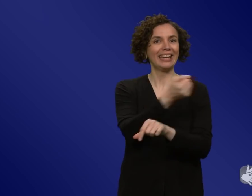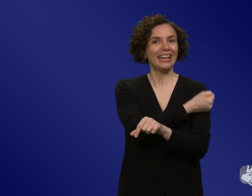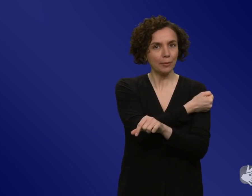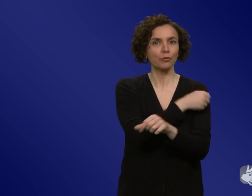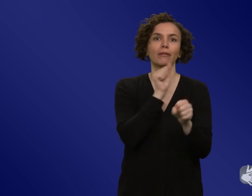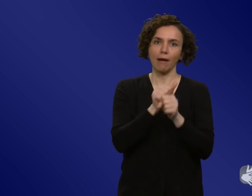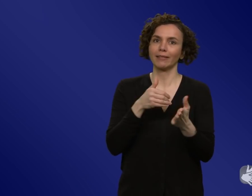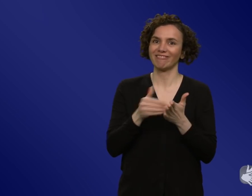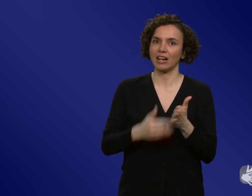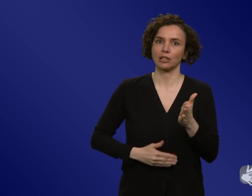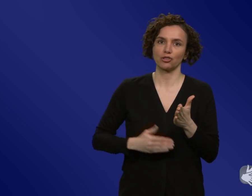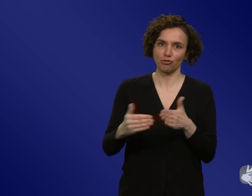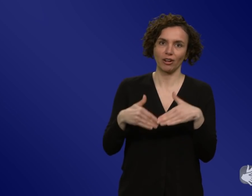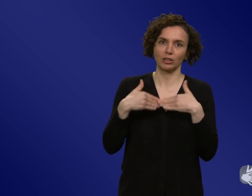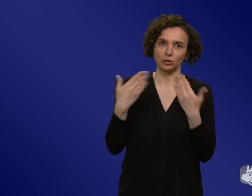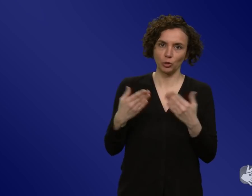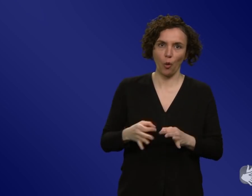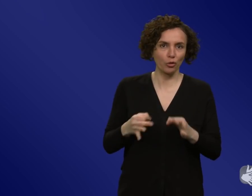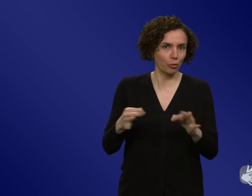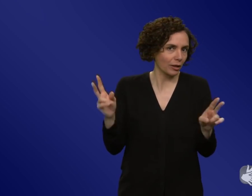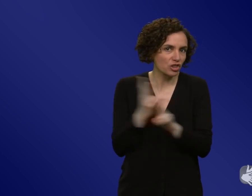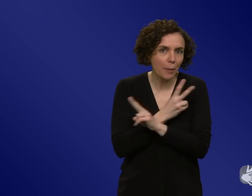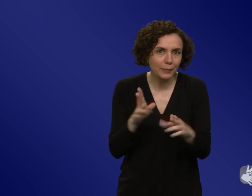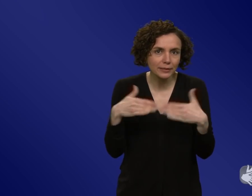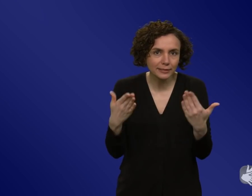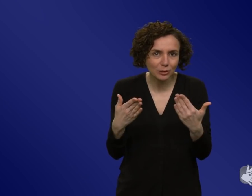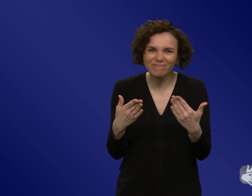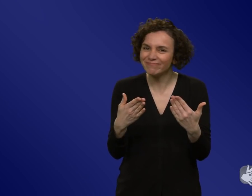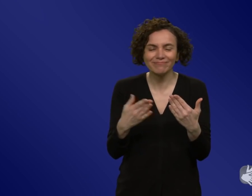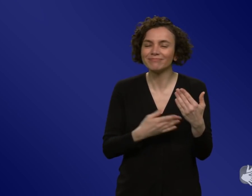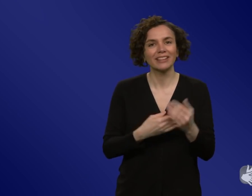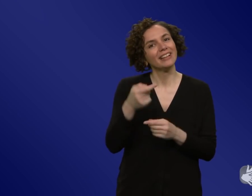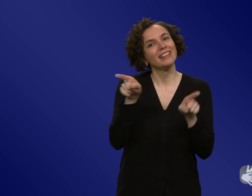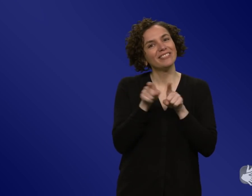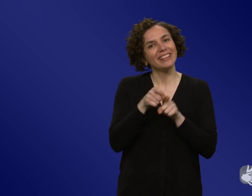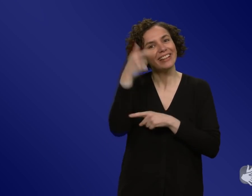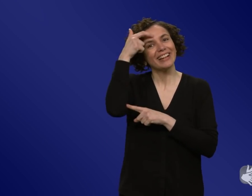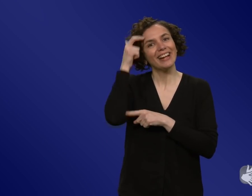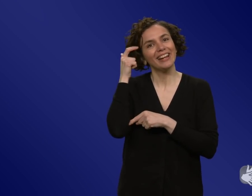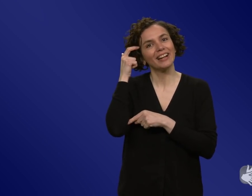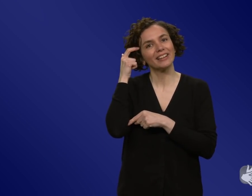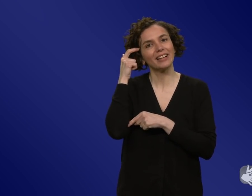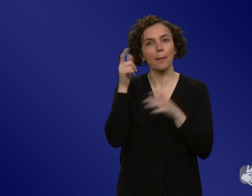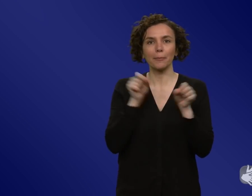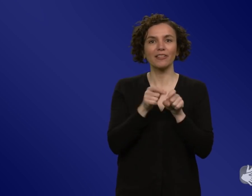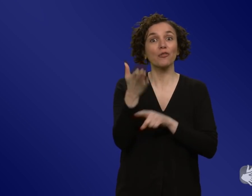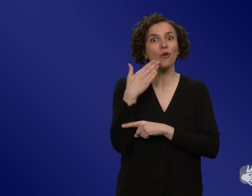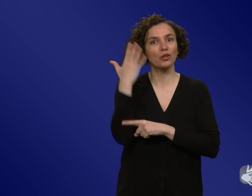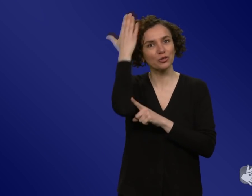in unserem Gehirn. Und wenn wir da ein Puzzleteil rausnehmen, kann man sich doch daran erinnern, wie blöd sich das angefühlt hat als Kind. war fertig und ein